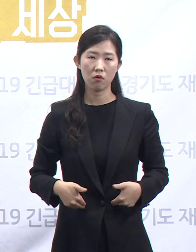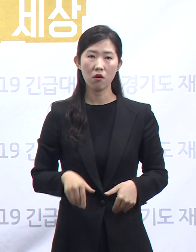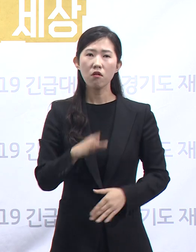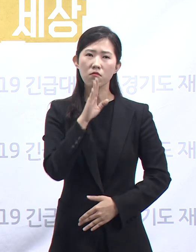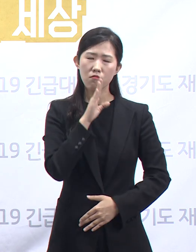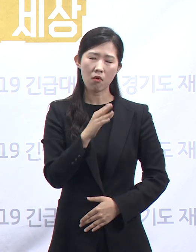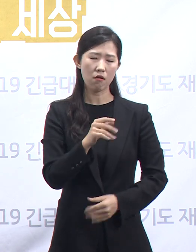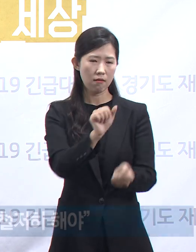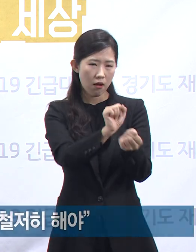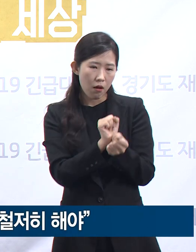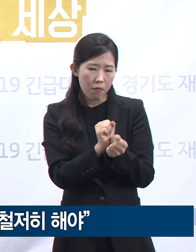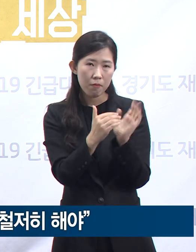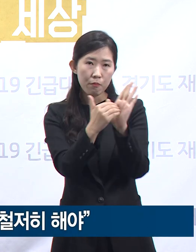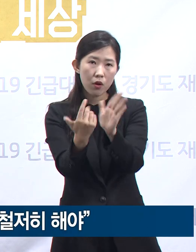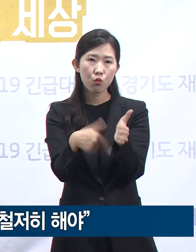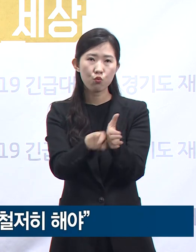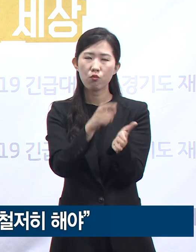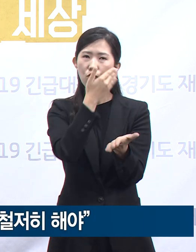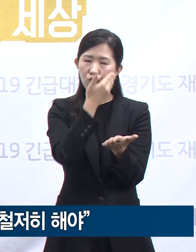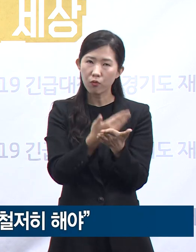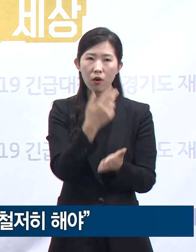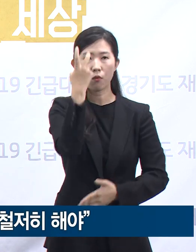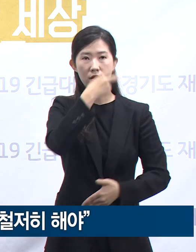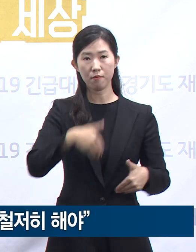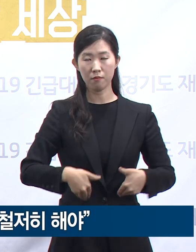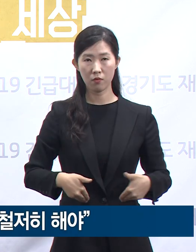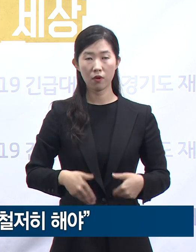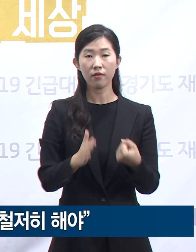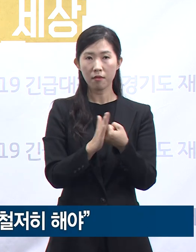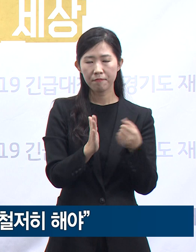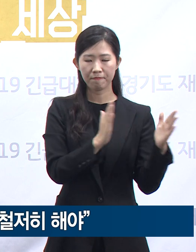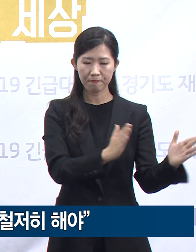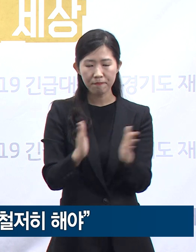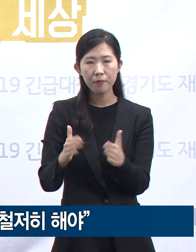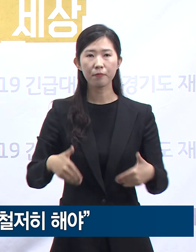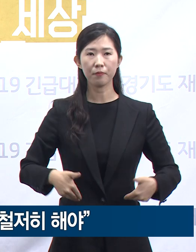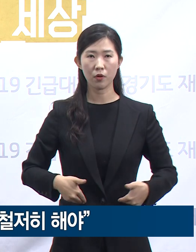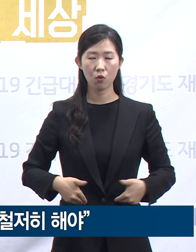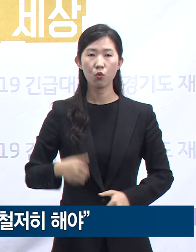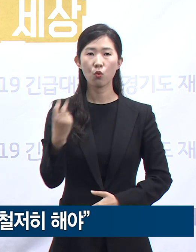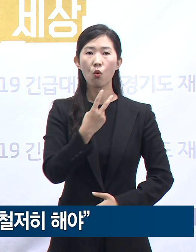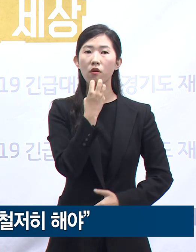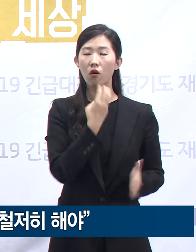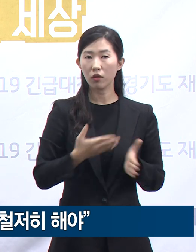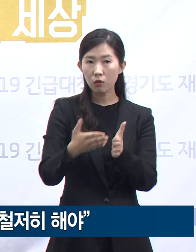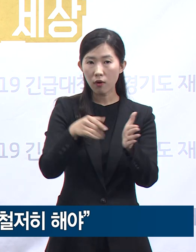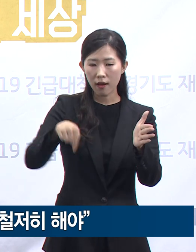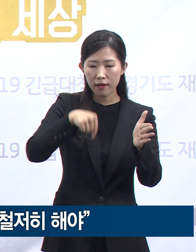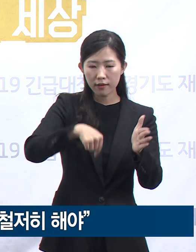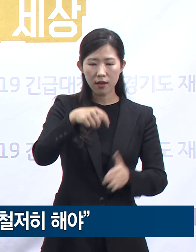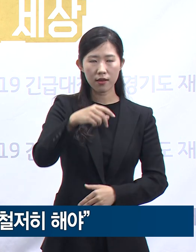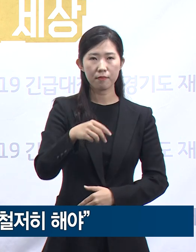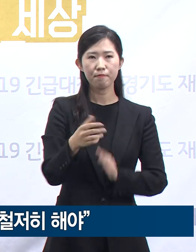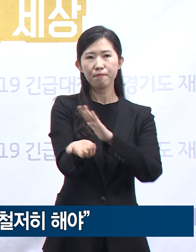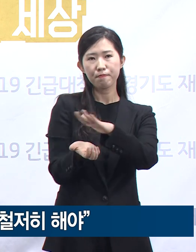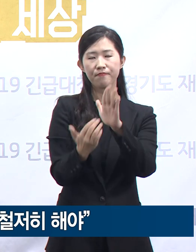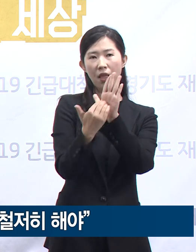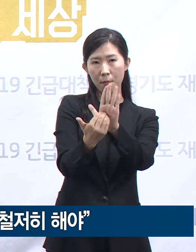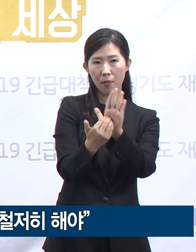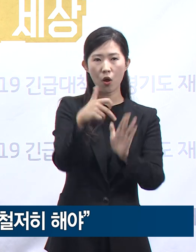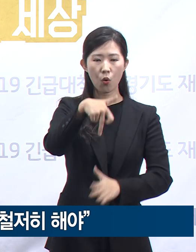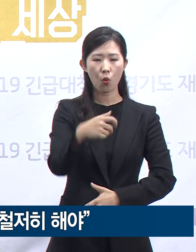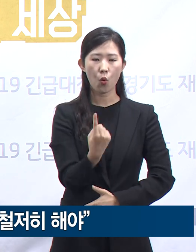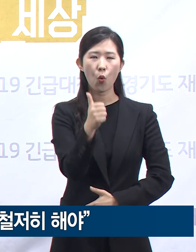공간 중 하나입니다. 따라서 이에 대한 대비를 철저히 해야 하고 경기도는 예방적 코어트 격리라는 프로그램으로 이를